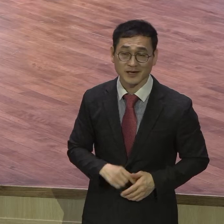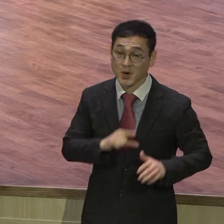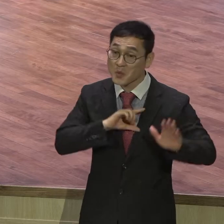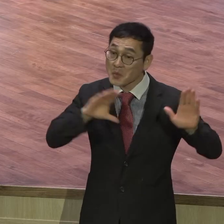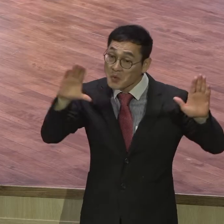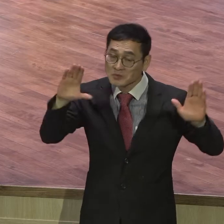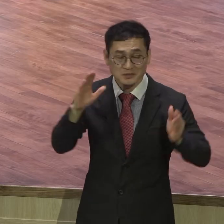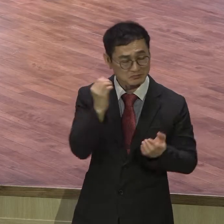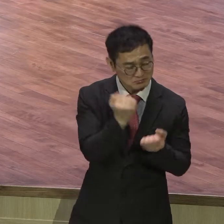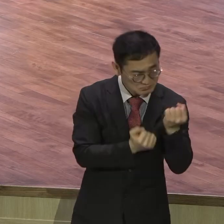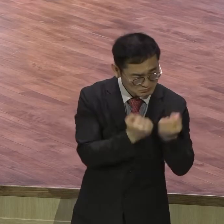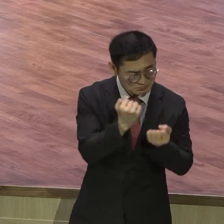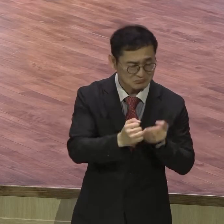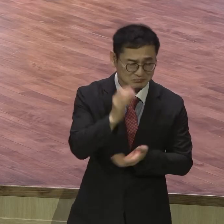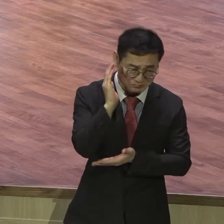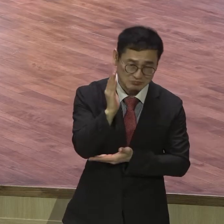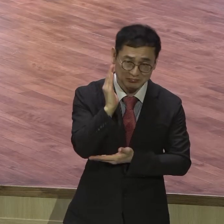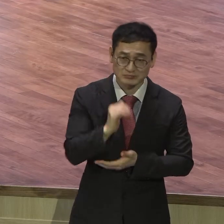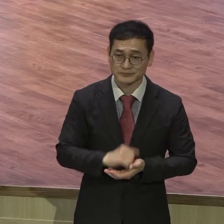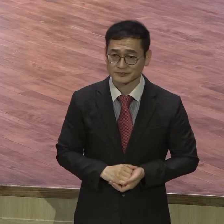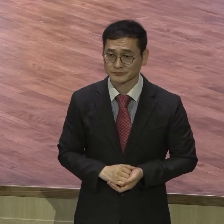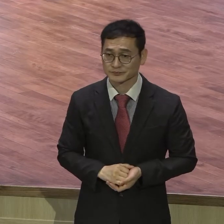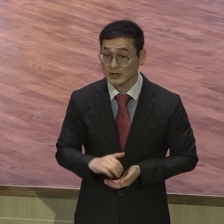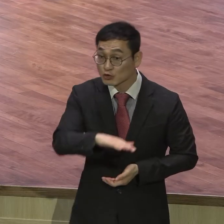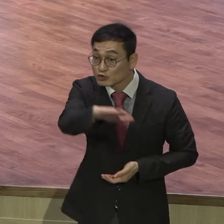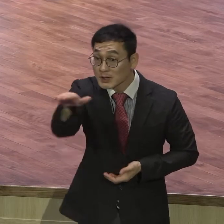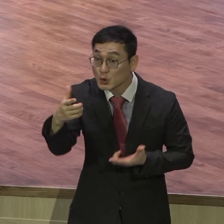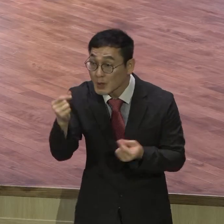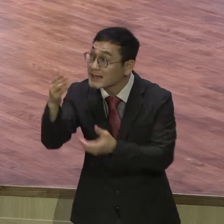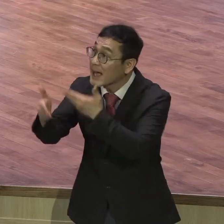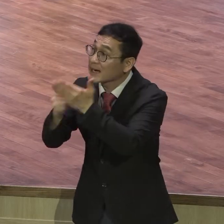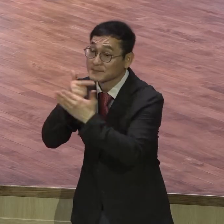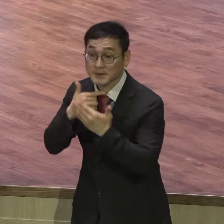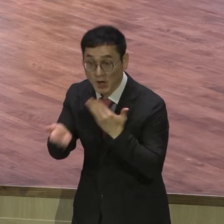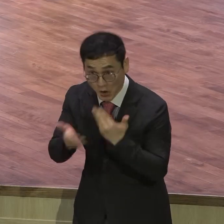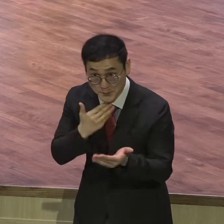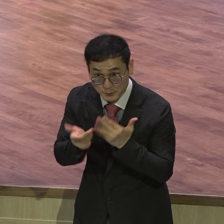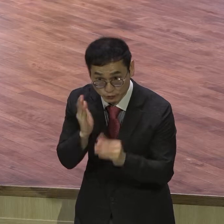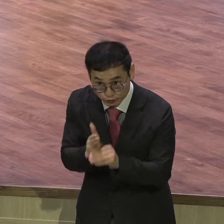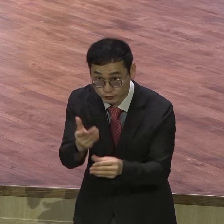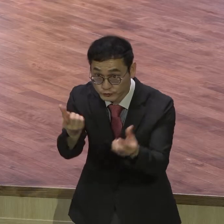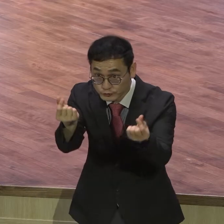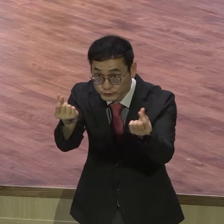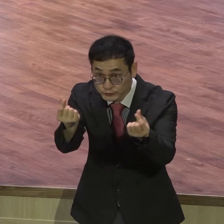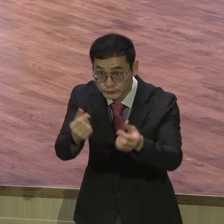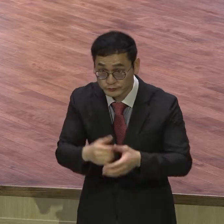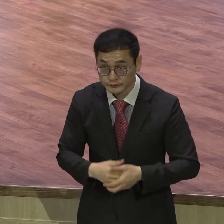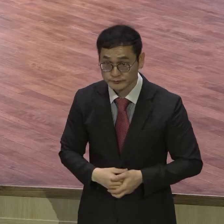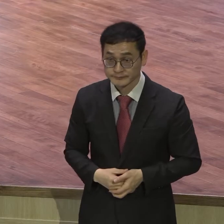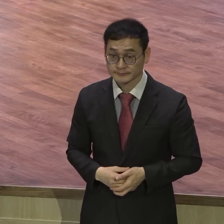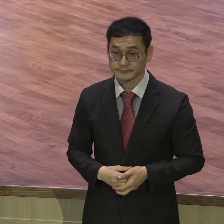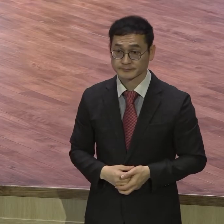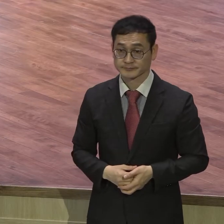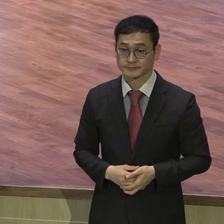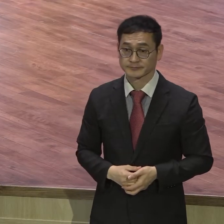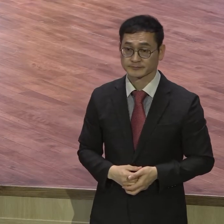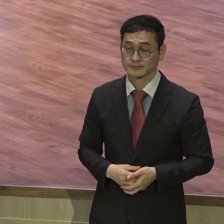하나님을 체험하고 있잖아요 우리 은혜 받은 분들 응답받는 분들 쓰임 받는 분들 이야 하나님은 정말